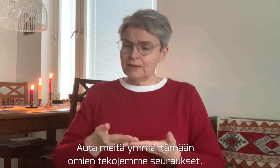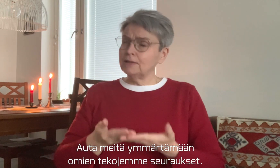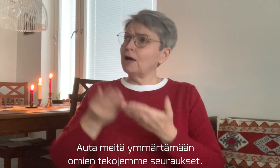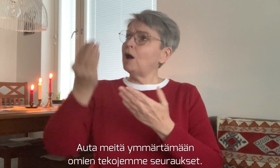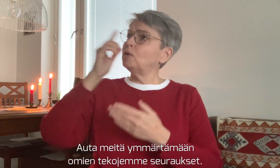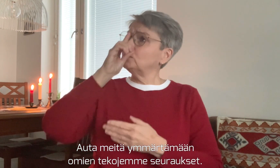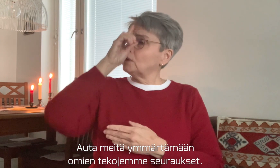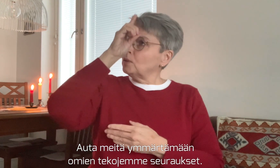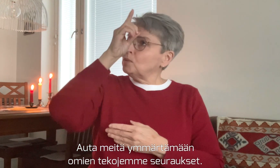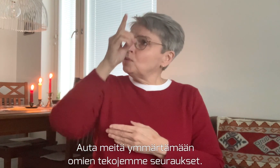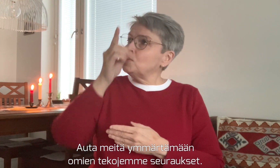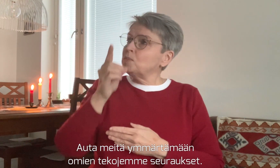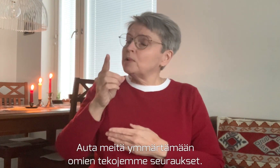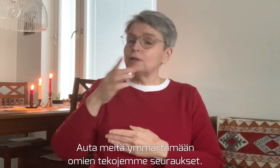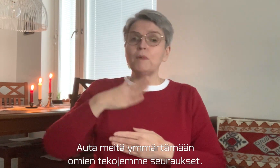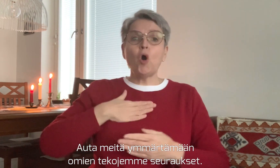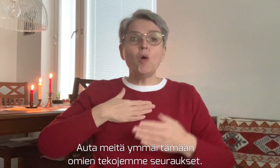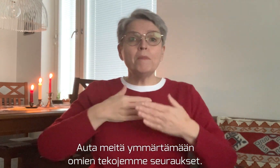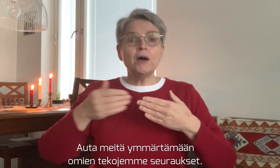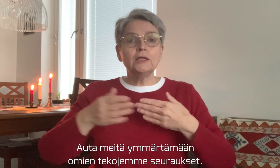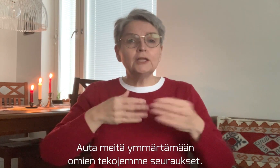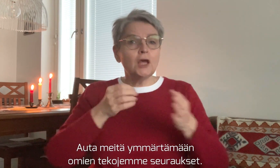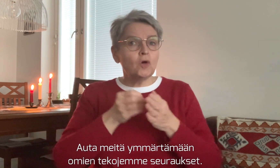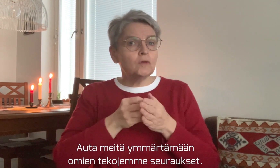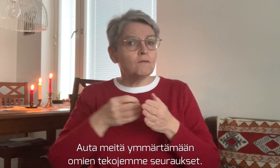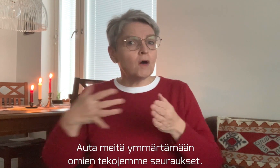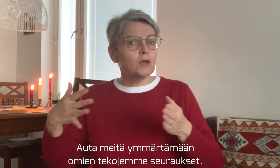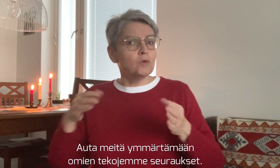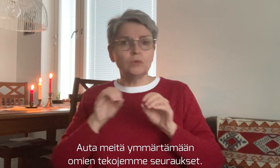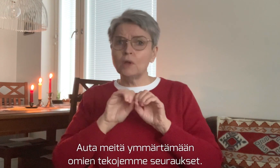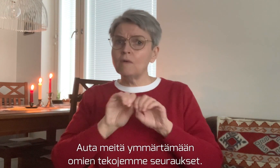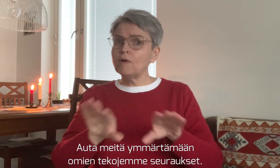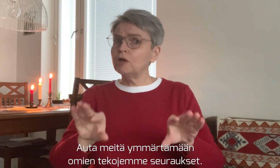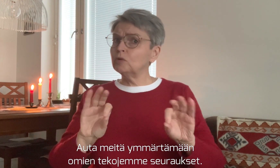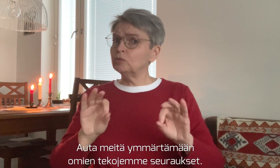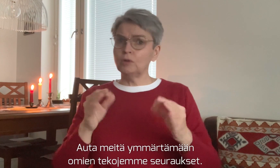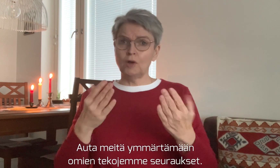Auta meitä ymmärtämään omien tekojemme seuraukset.